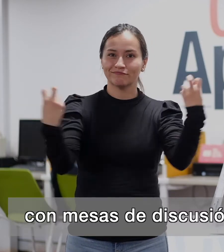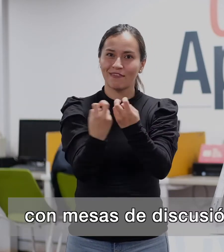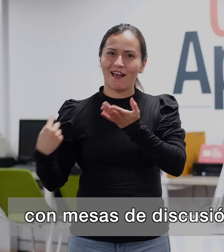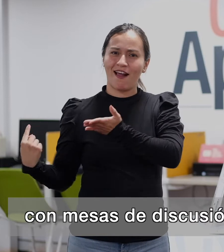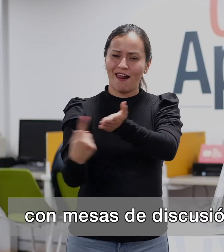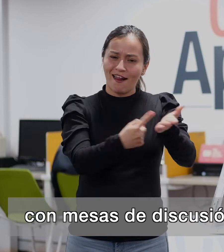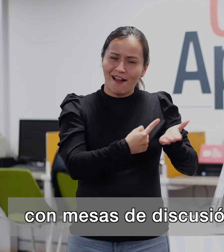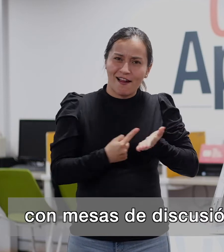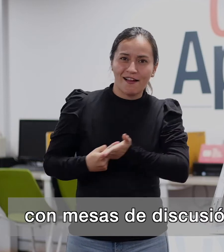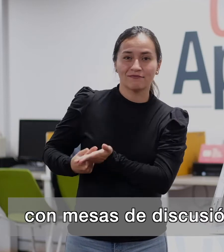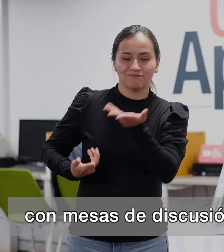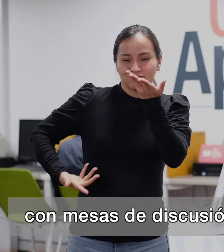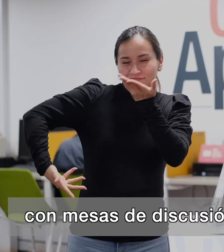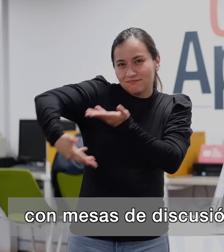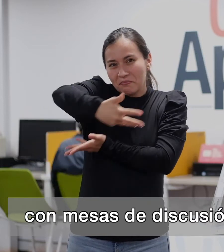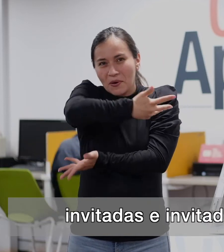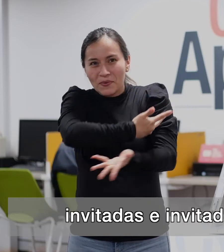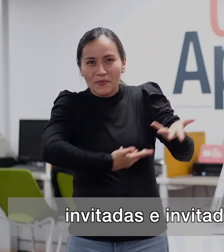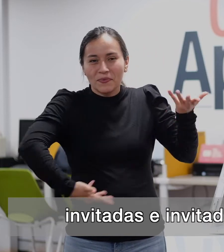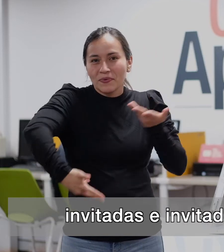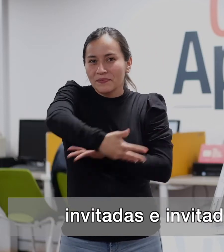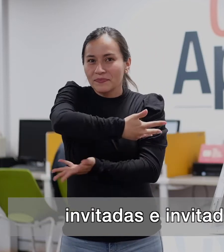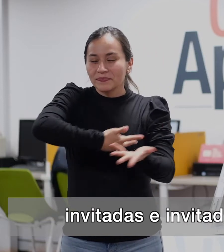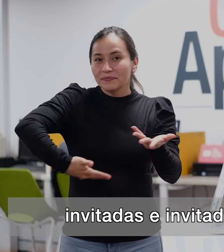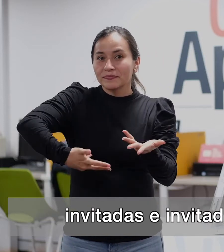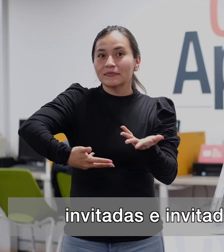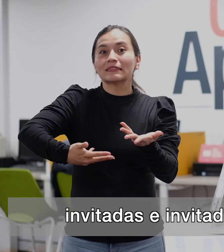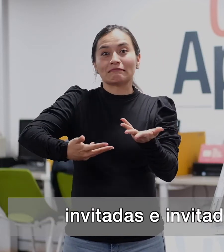conversaciones, invitadas e invitados especiales